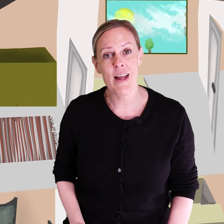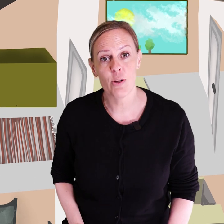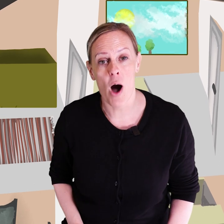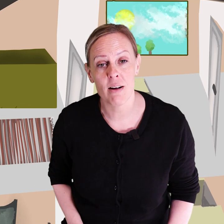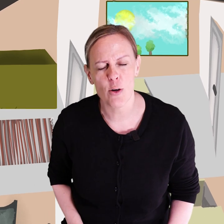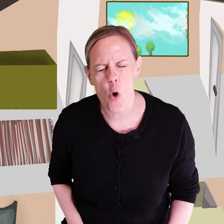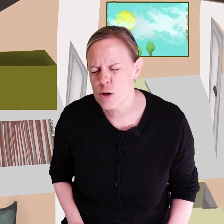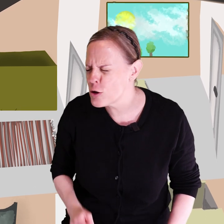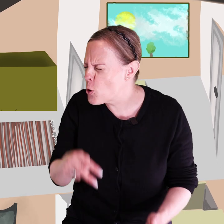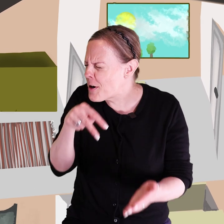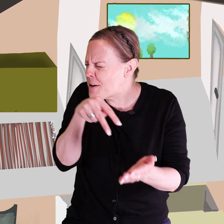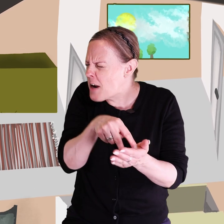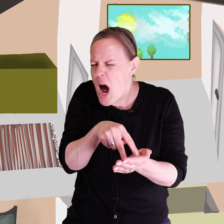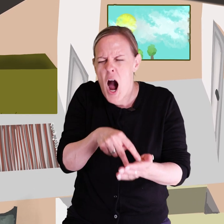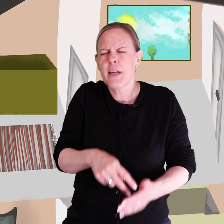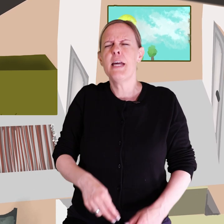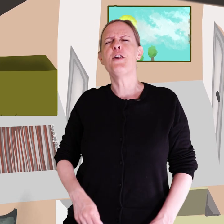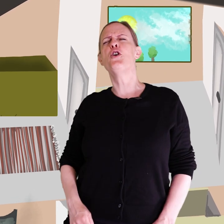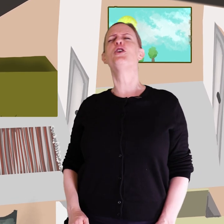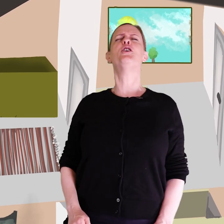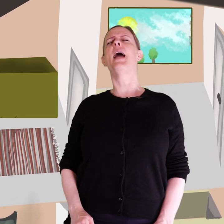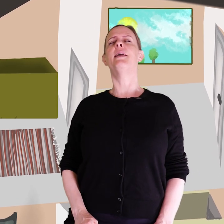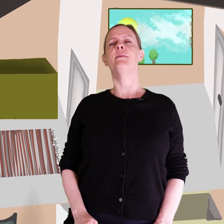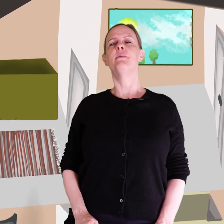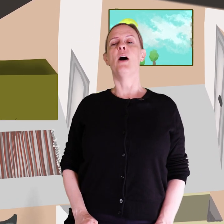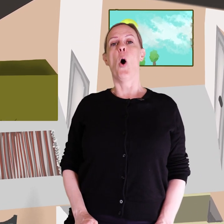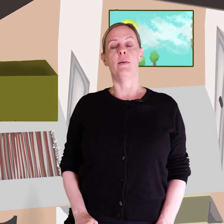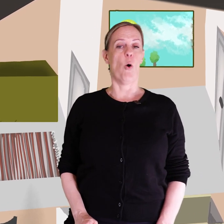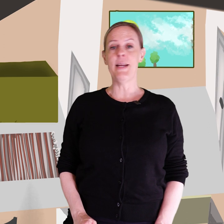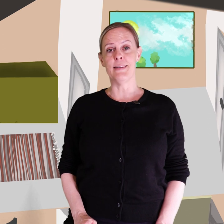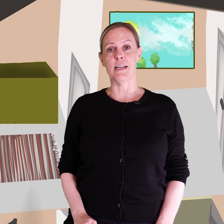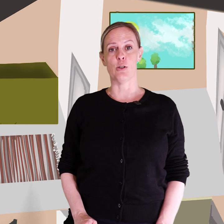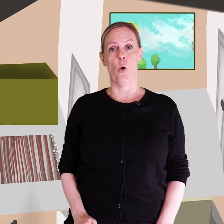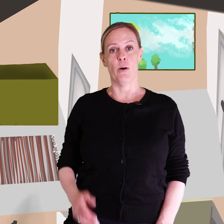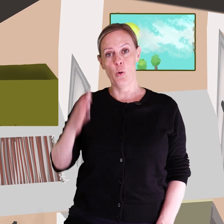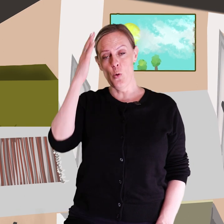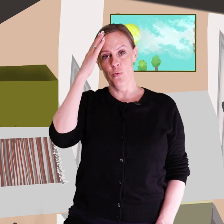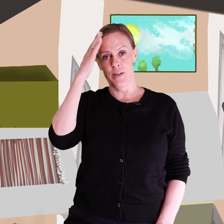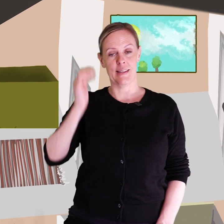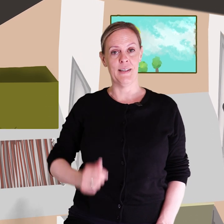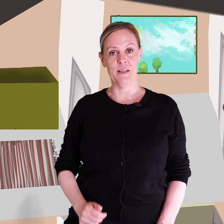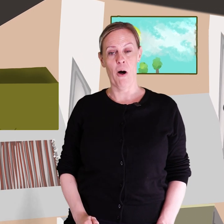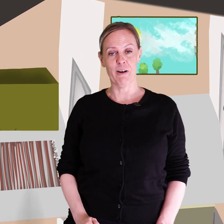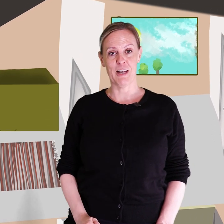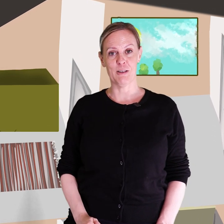vet du, han kan också stå rak i ryggen. Och inte slå hudet i taket.